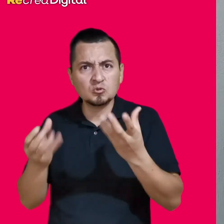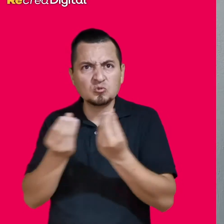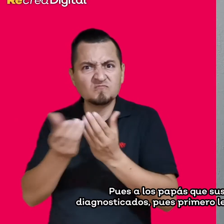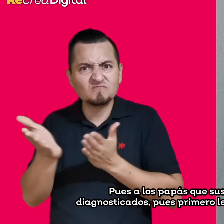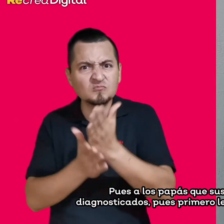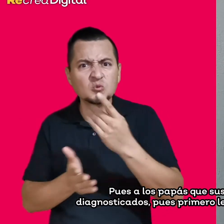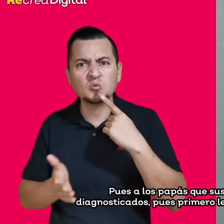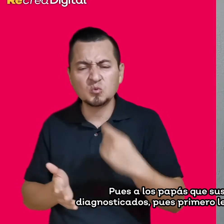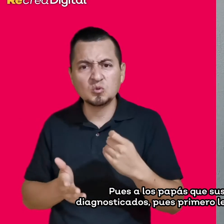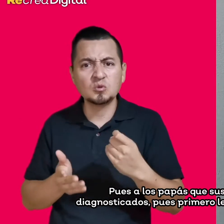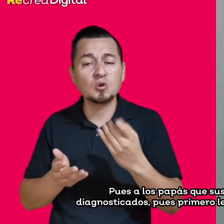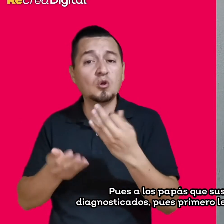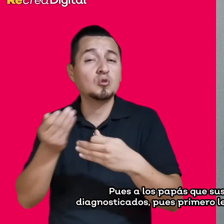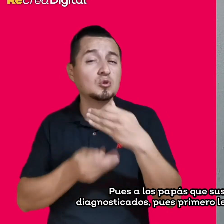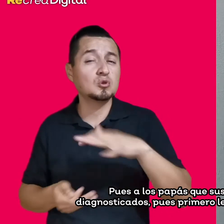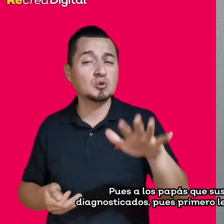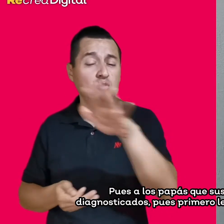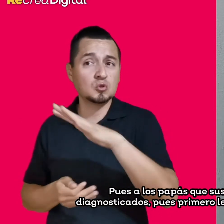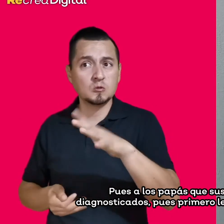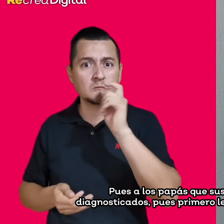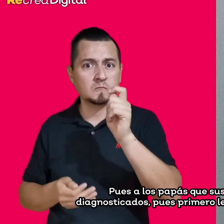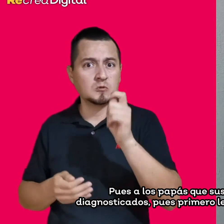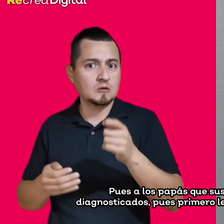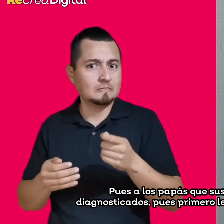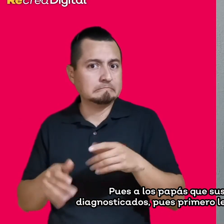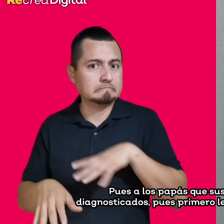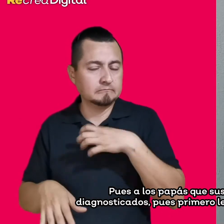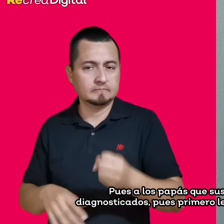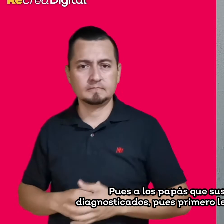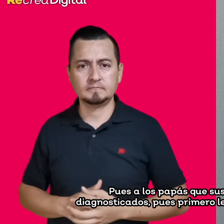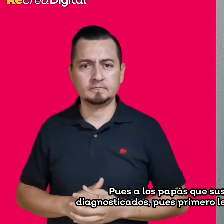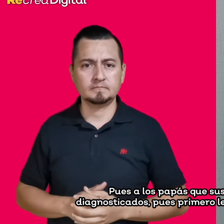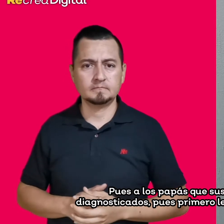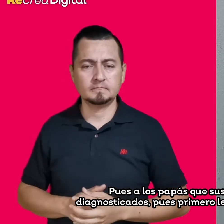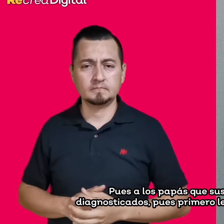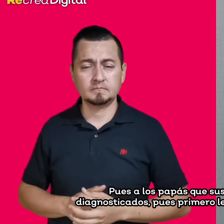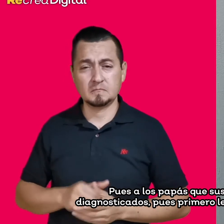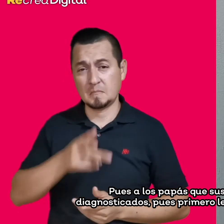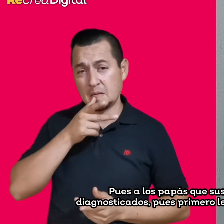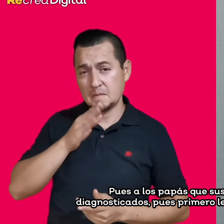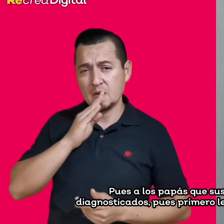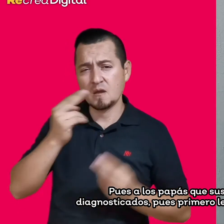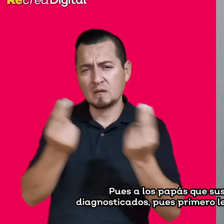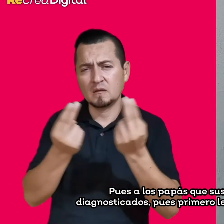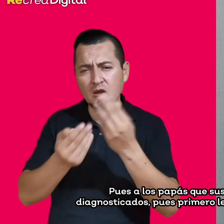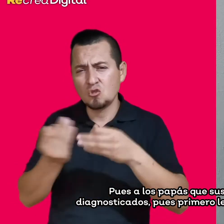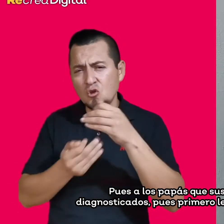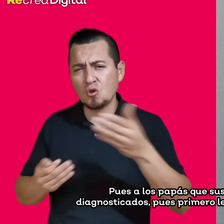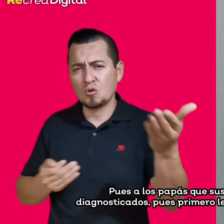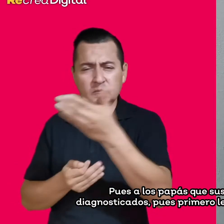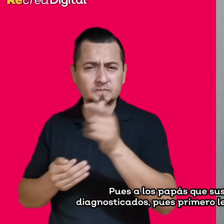Pues a los papás que sus niños apenas fueron diagnosticados, pues primero les diría que